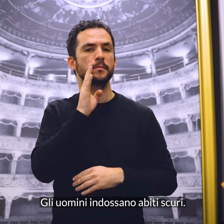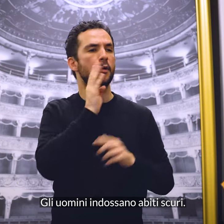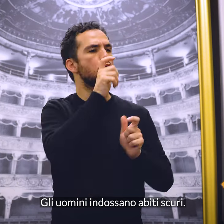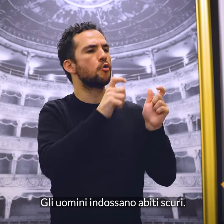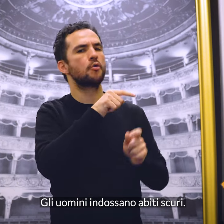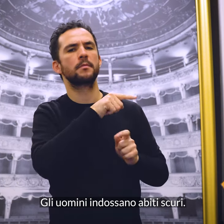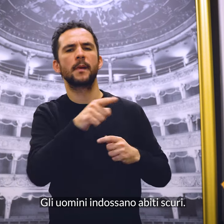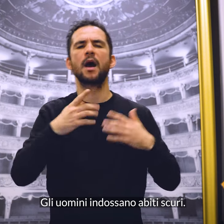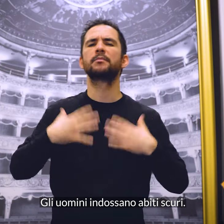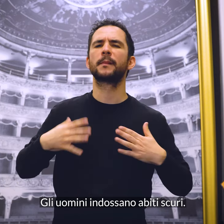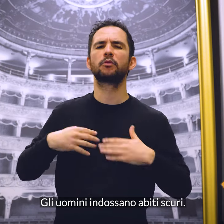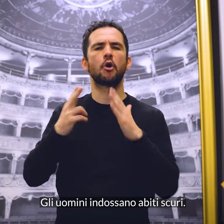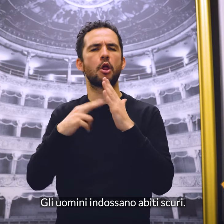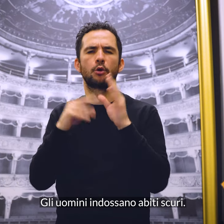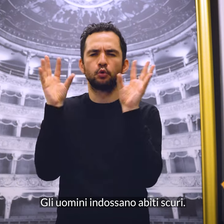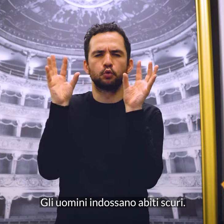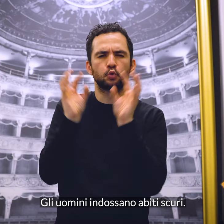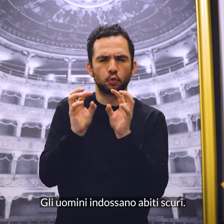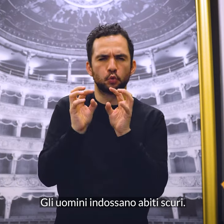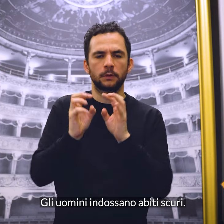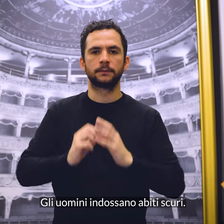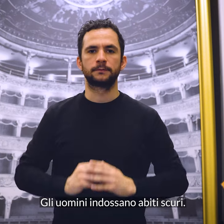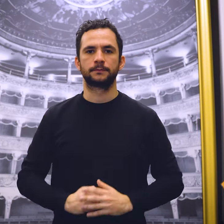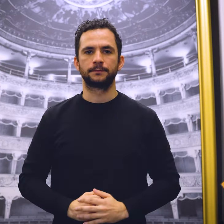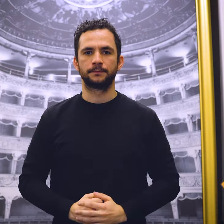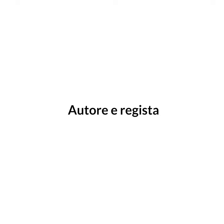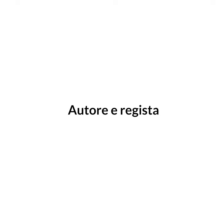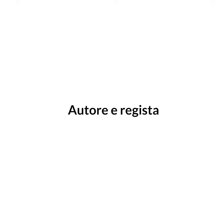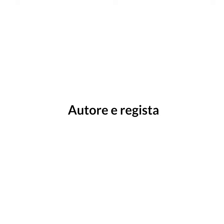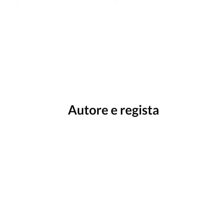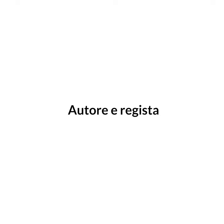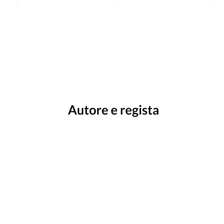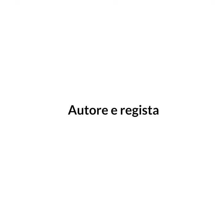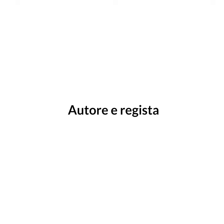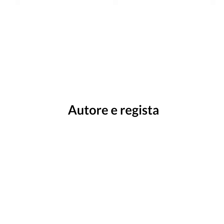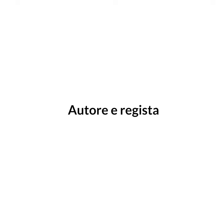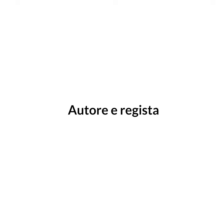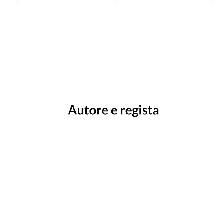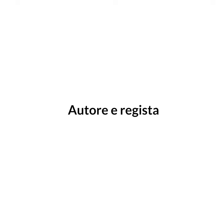Gli uomini indossano abiti scuri. Autore e regista.